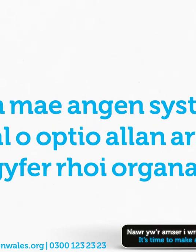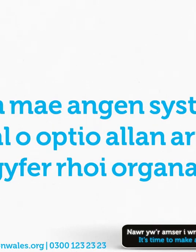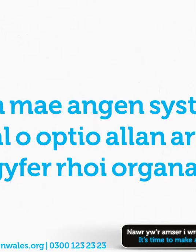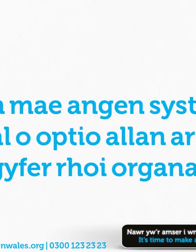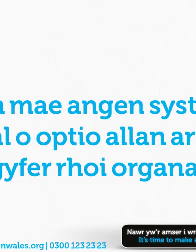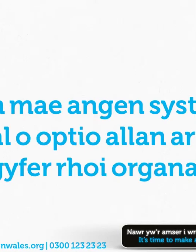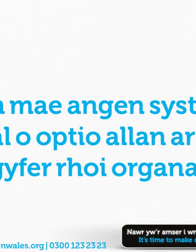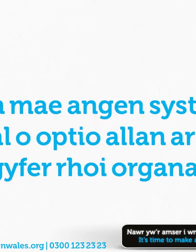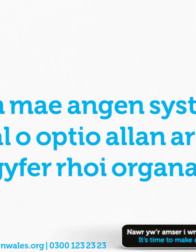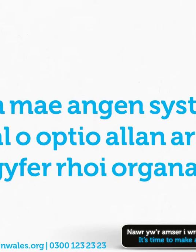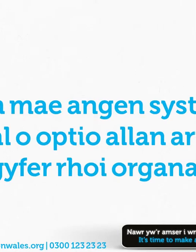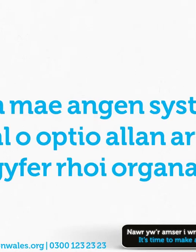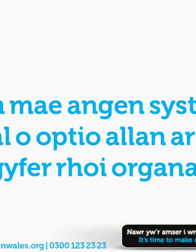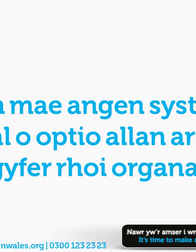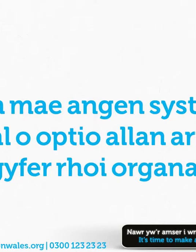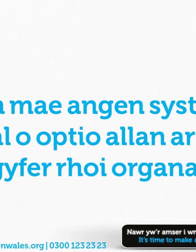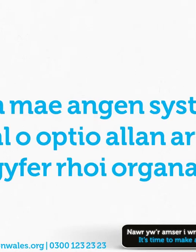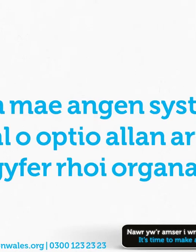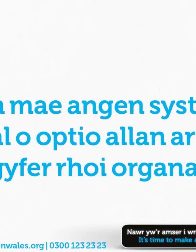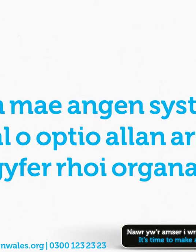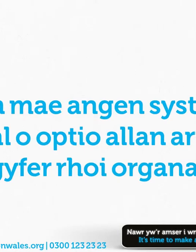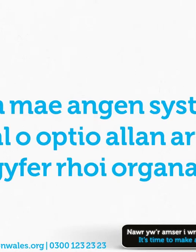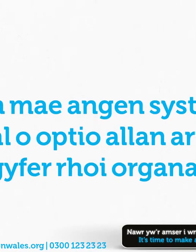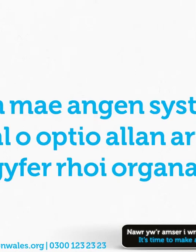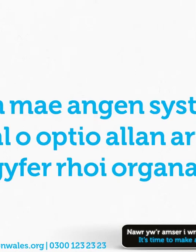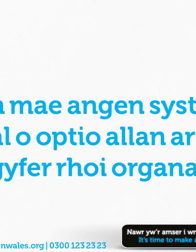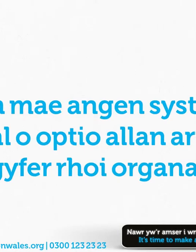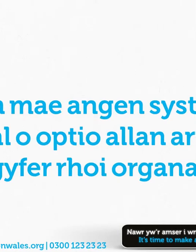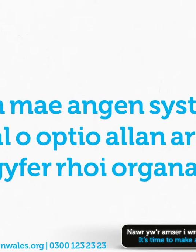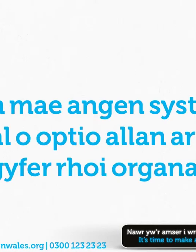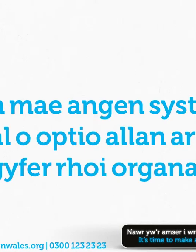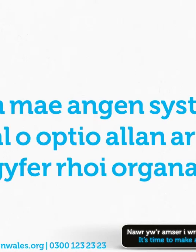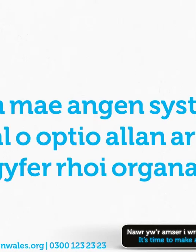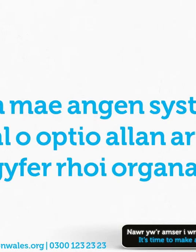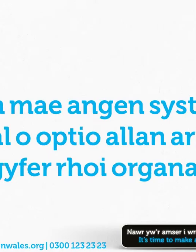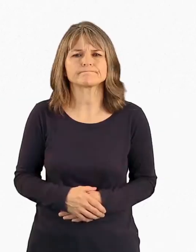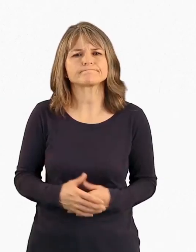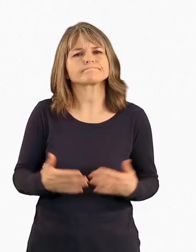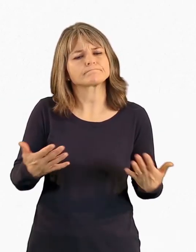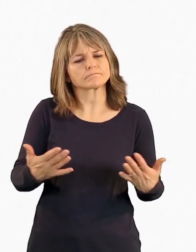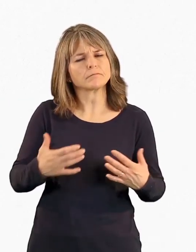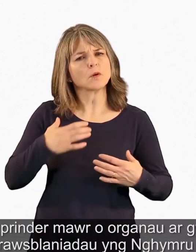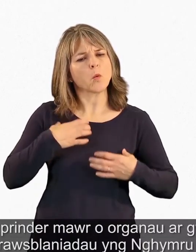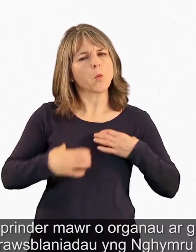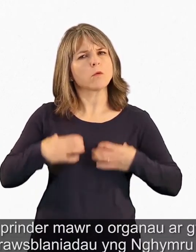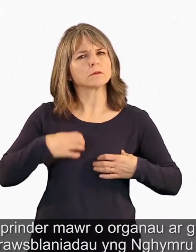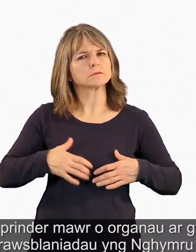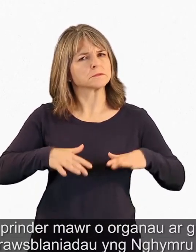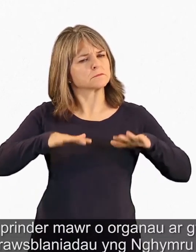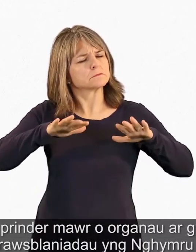Pam mae angen system feddal o optio allan arnom ar gyfer rhoi organau? Mae prinder mawr